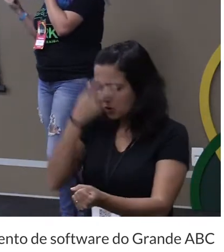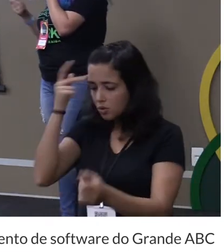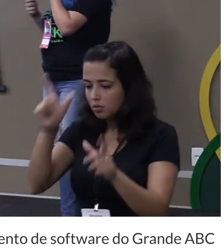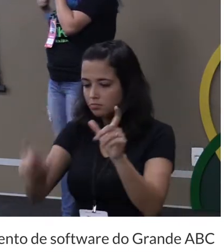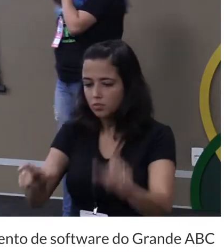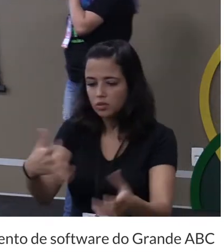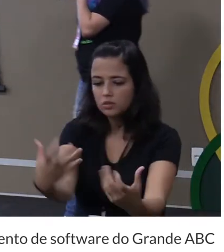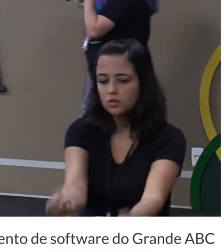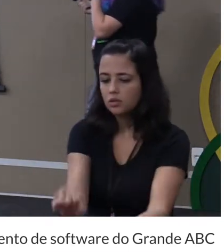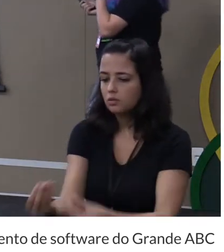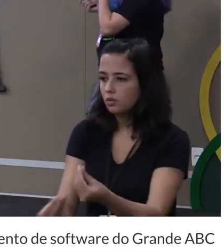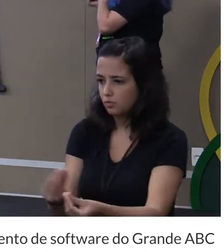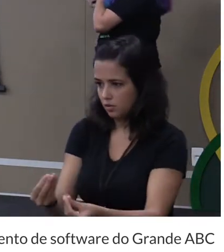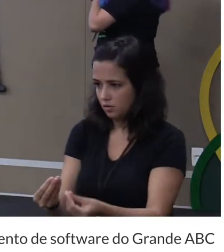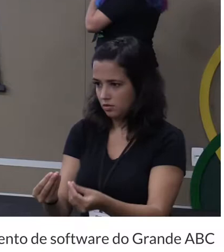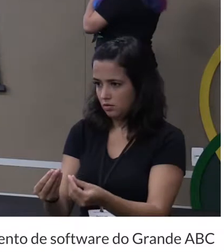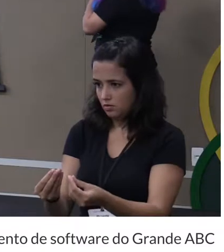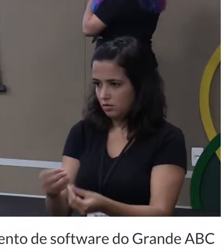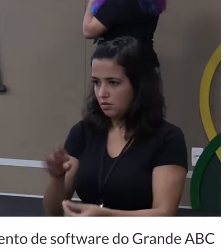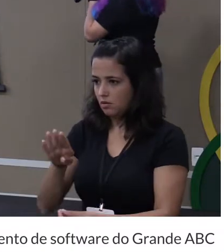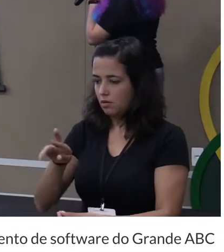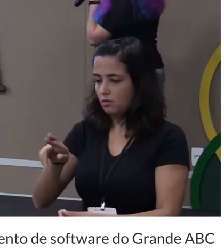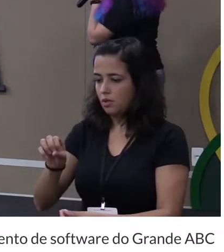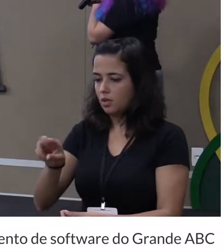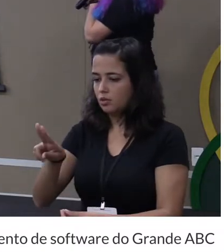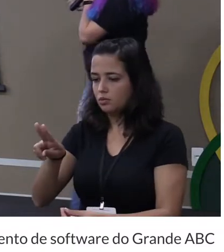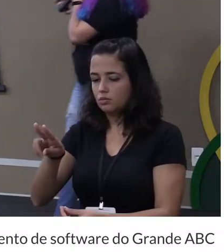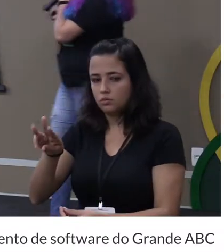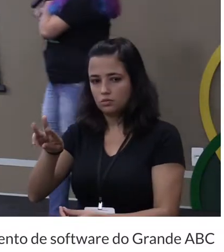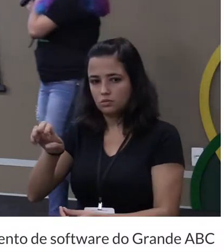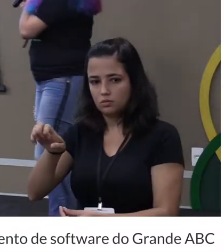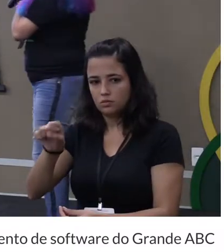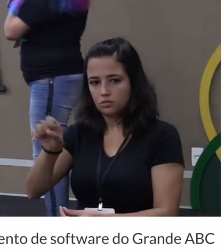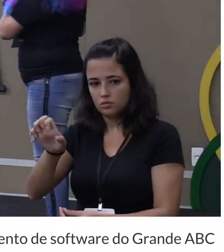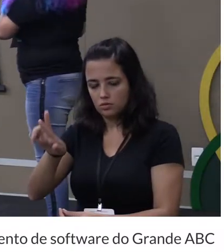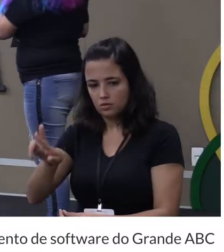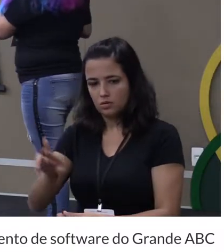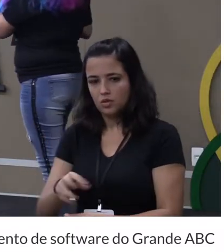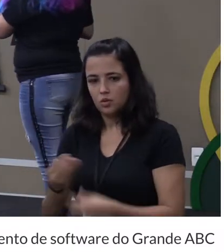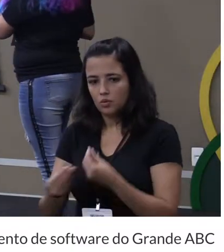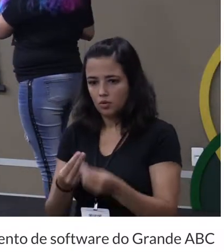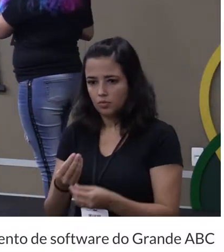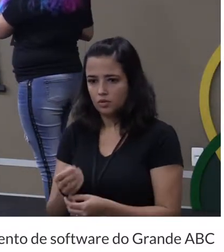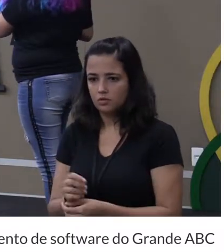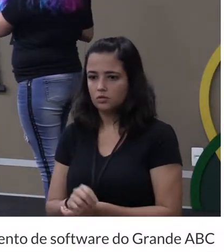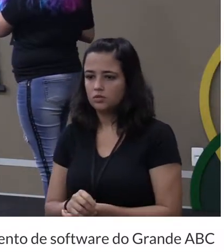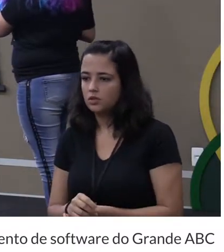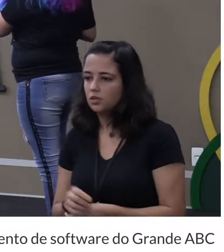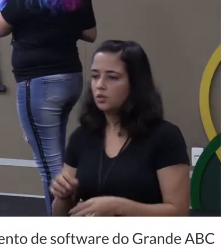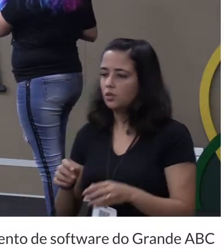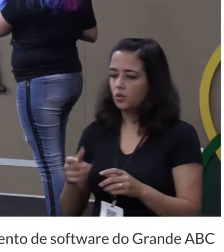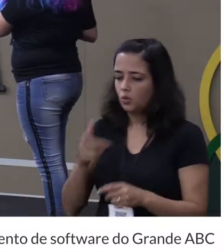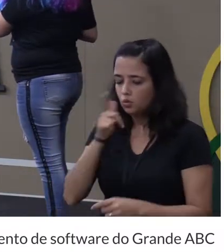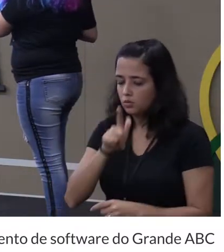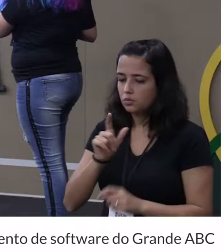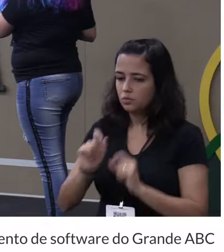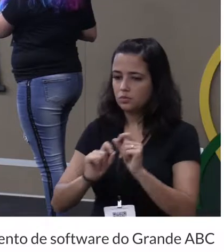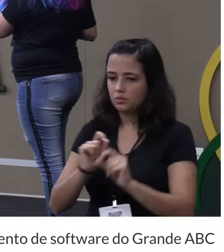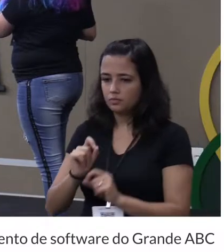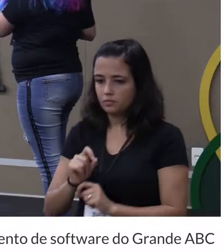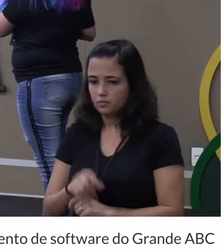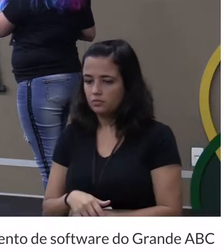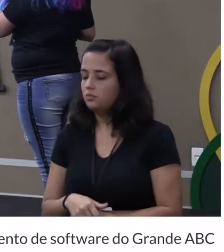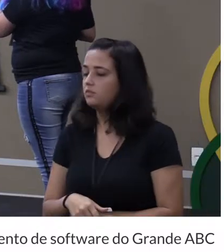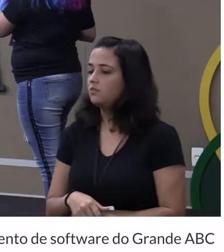implementação disso nos browsers está aqui onde não funciona ou está sendo considerado ainda